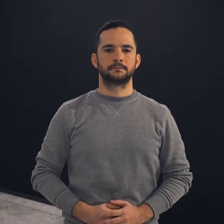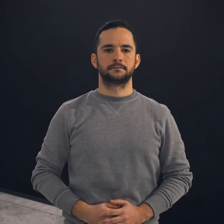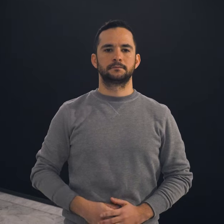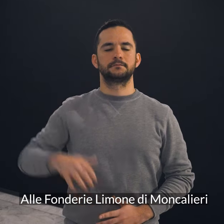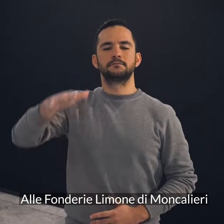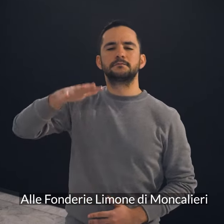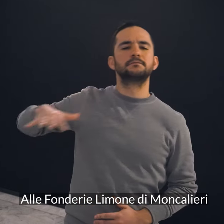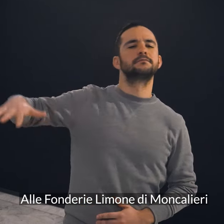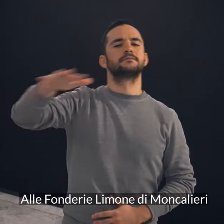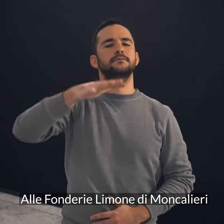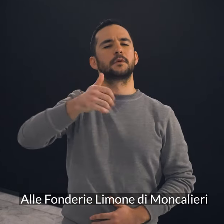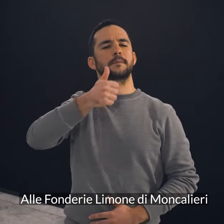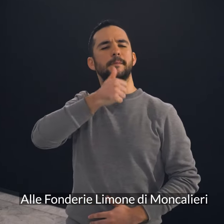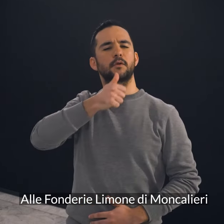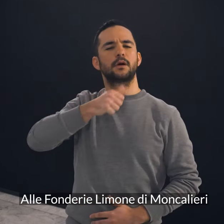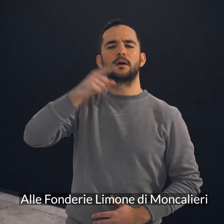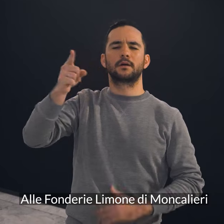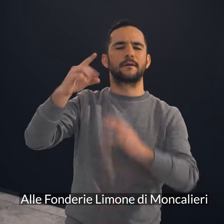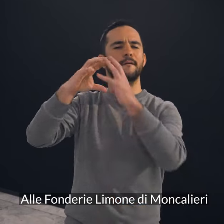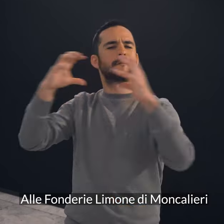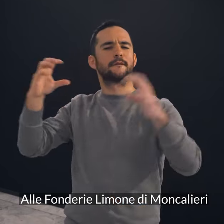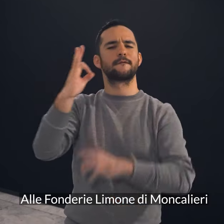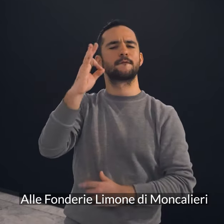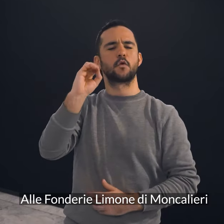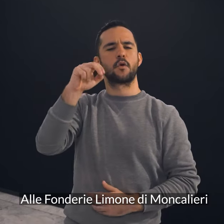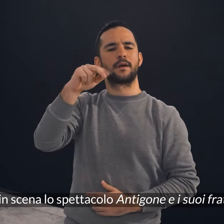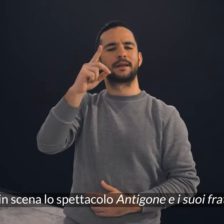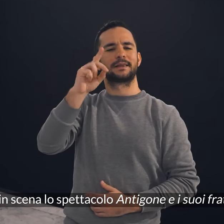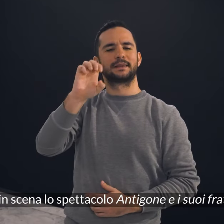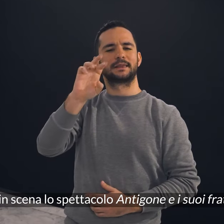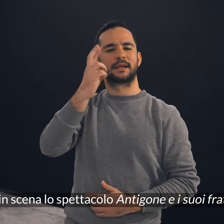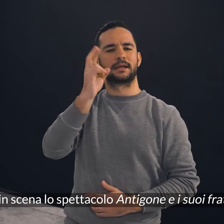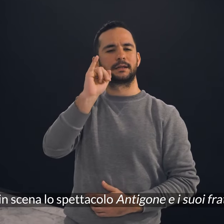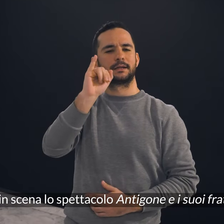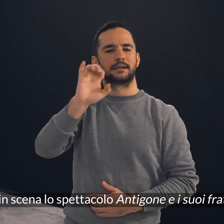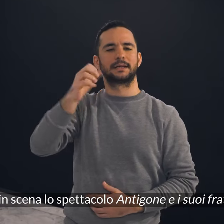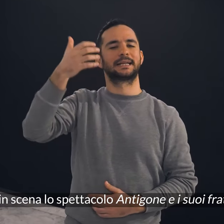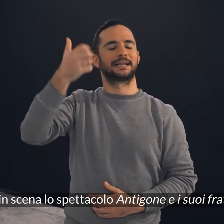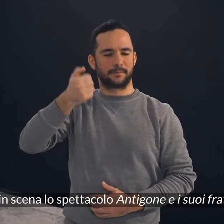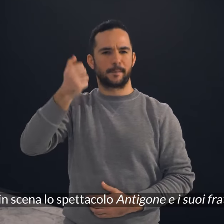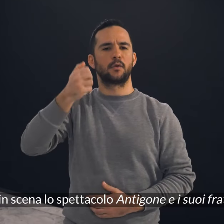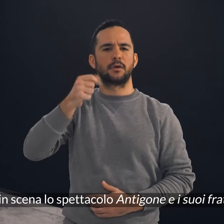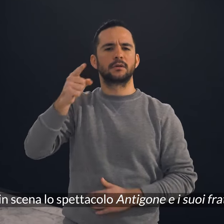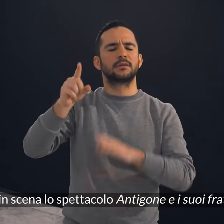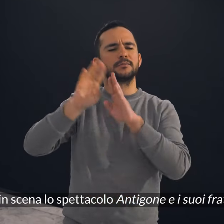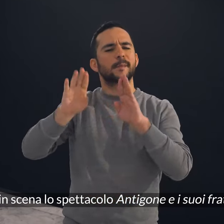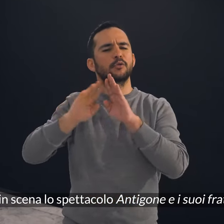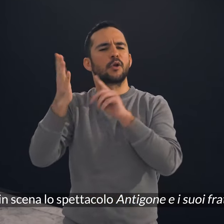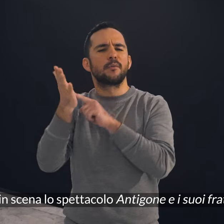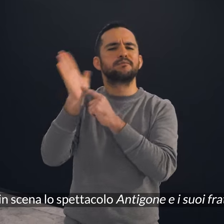Alle Fonderie Limone di Moncalieri va in scena lo spettacolo Antigone